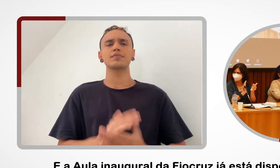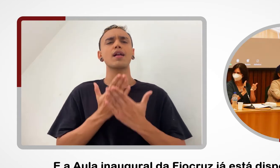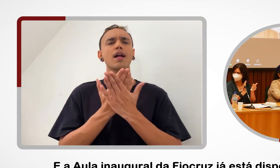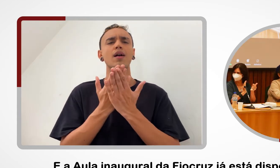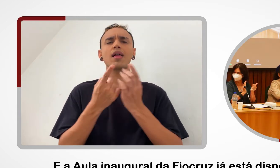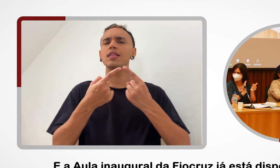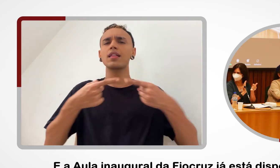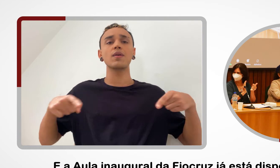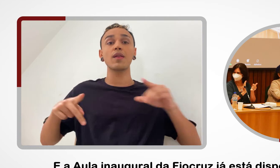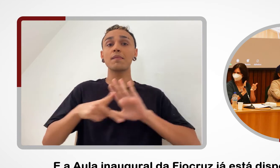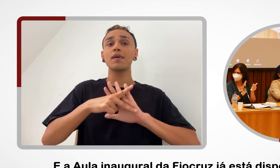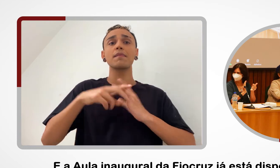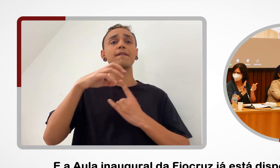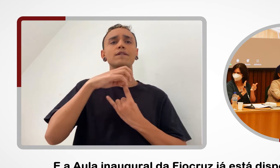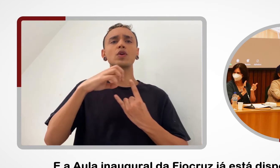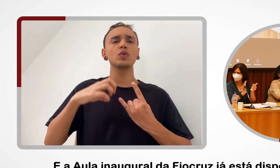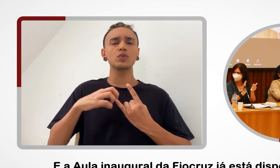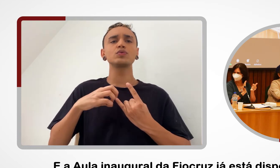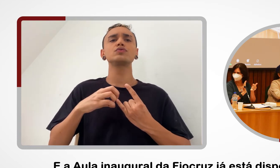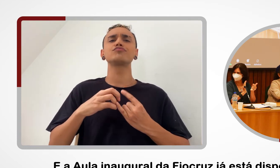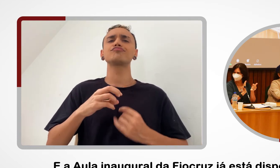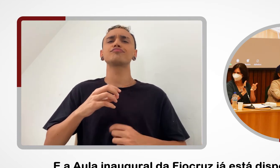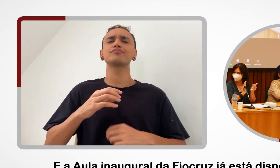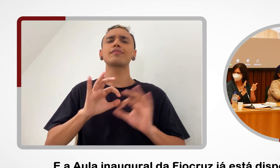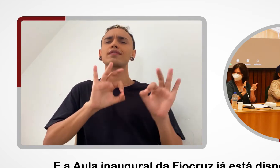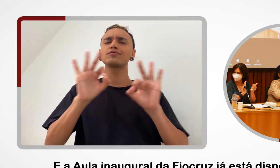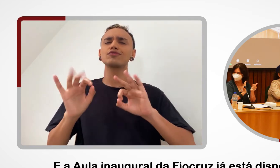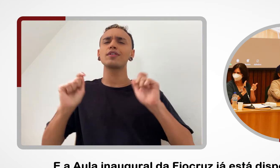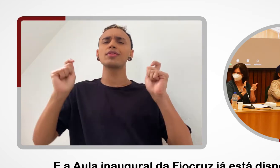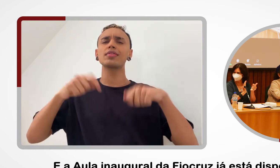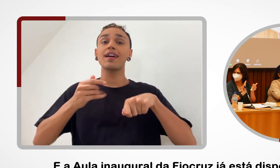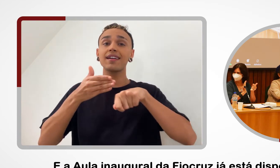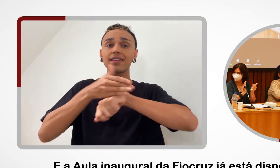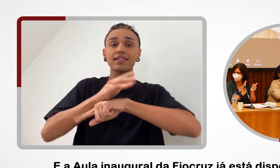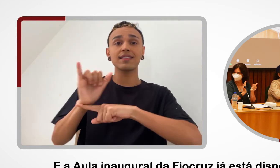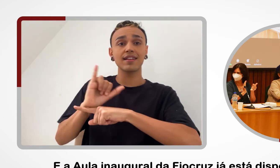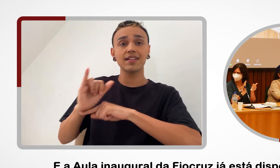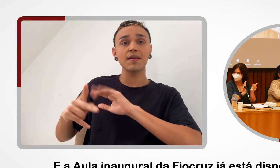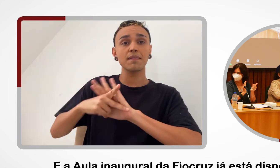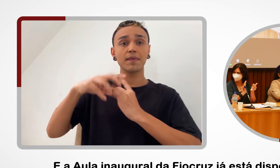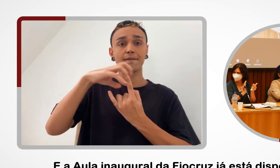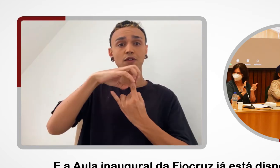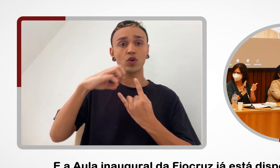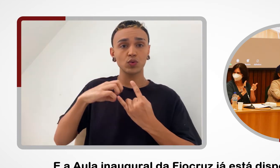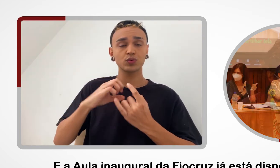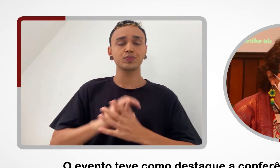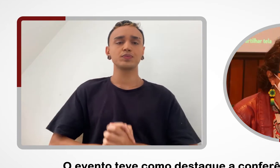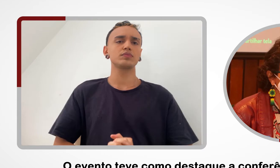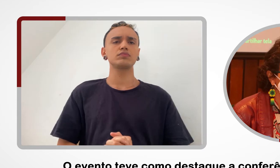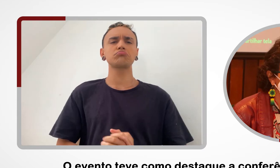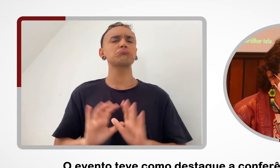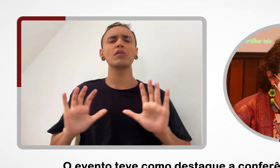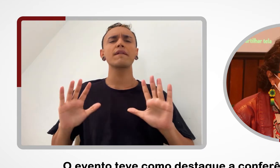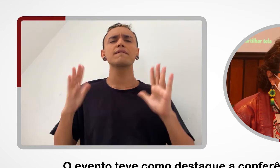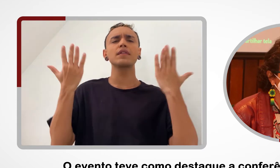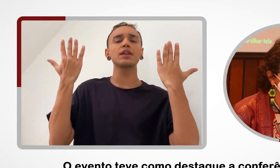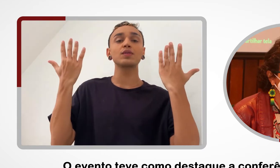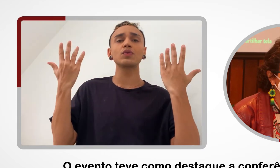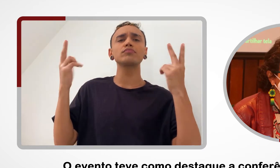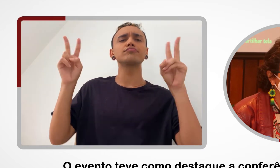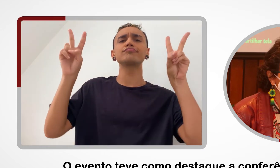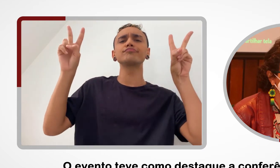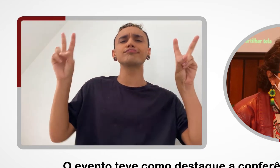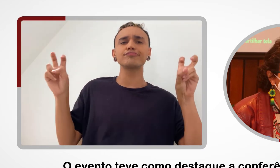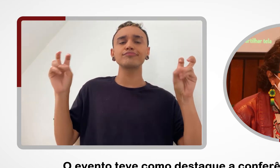E a aula inaugural da Fiocruz já está disponível no canal da Fundação no YouTube. O evento teve como